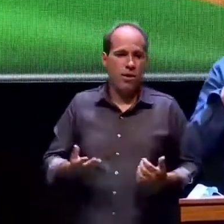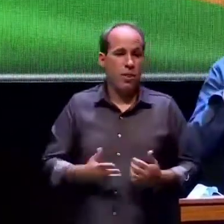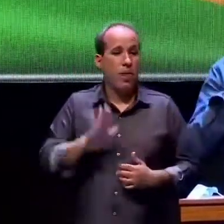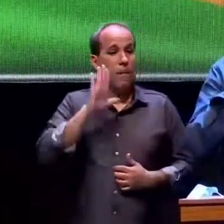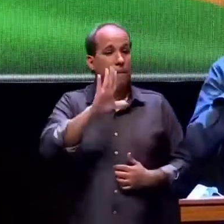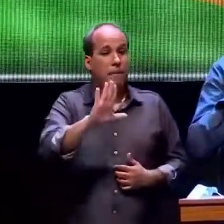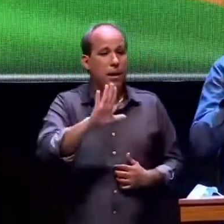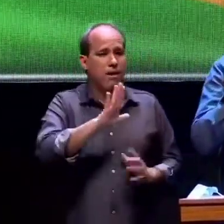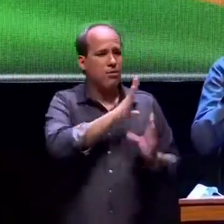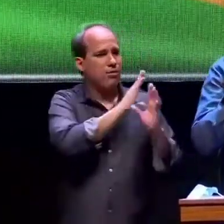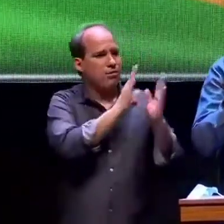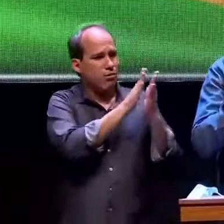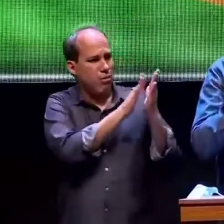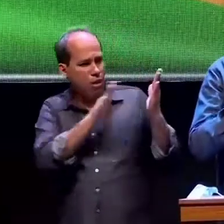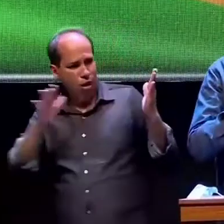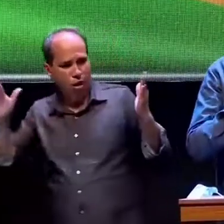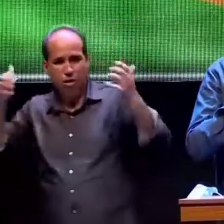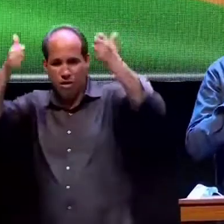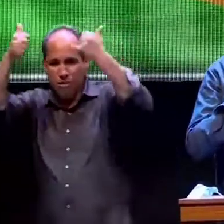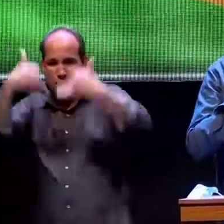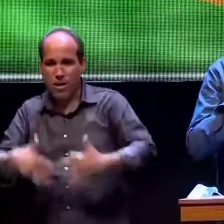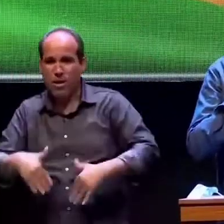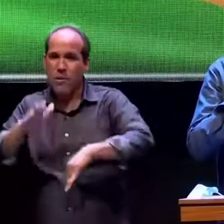tudo isso que eu falei o mais importante